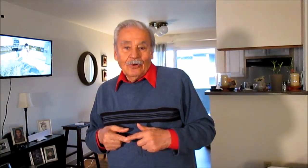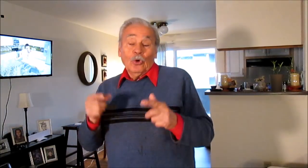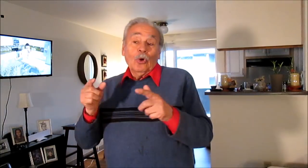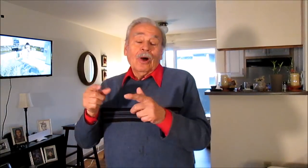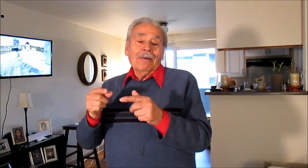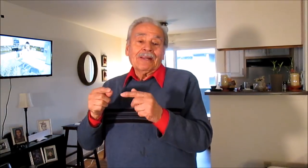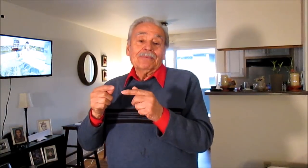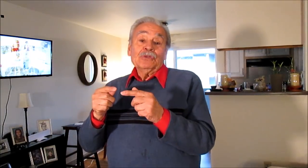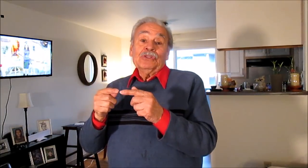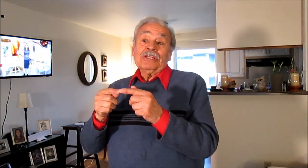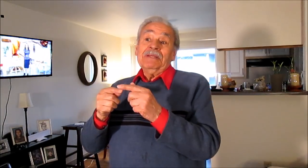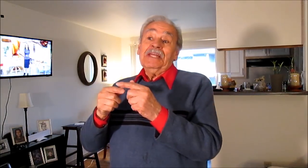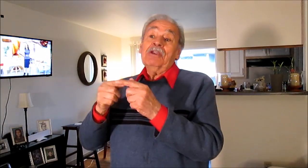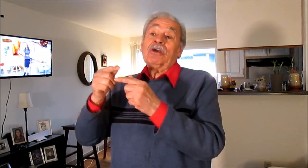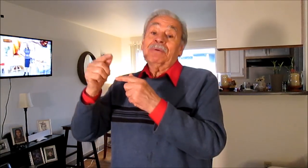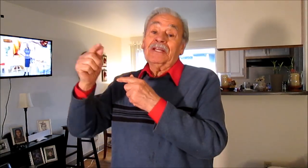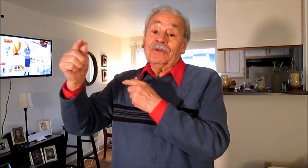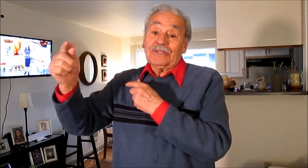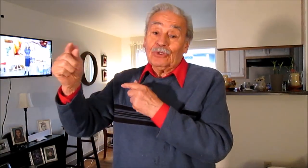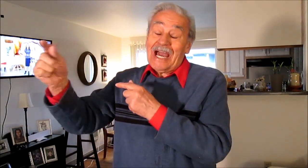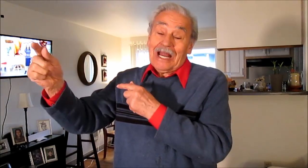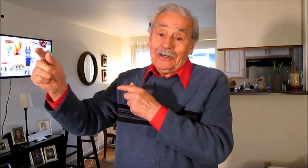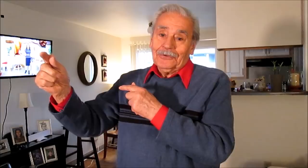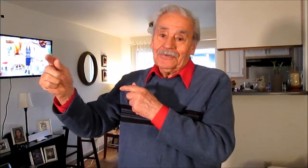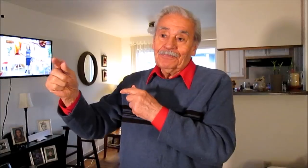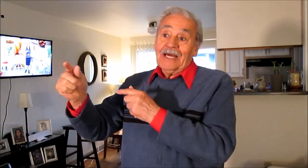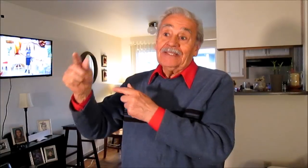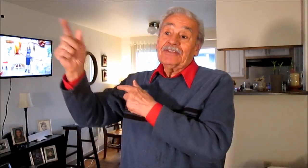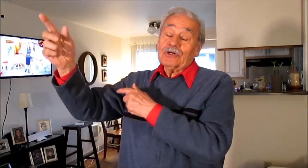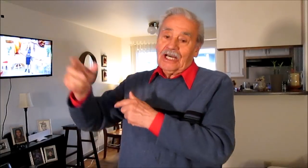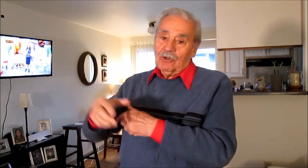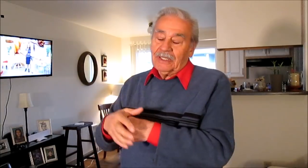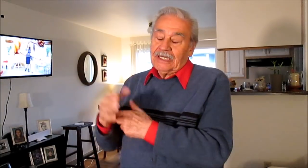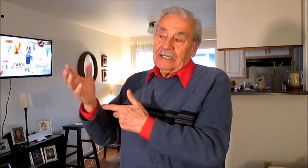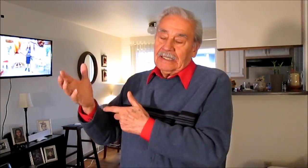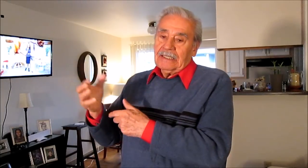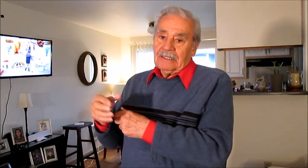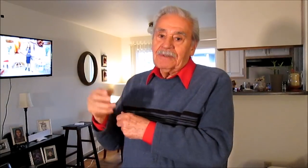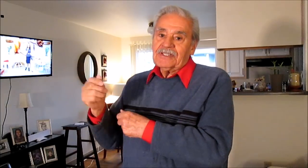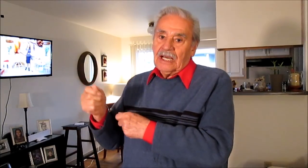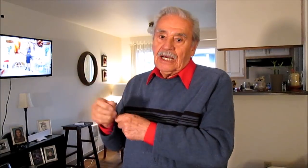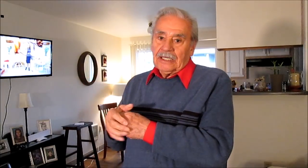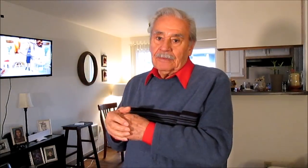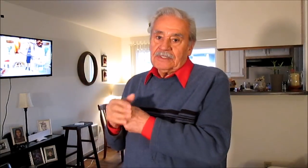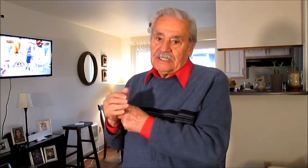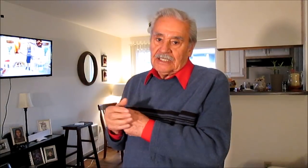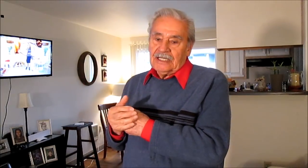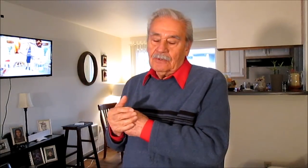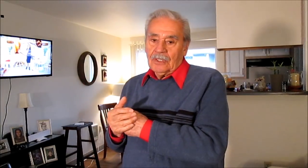o habrá habido intermediarios que habrán ido a tocarlos anda a tocarlos a ver si agarra a ver si se calla la boca